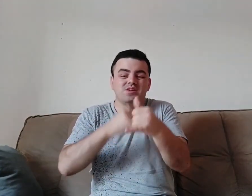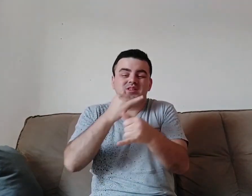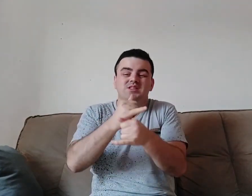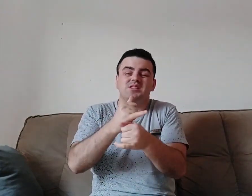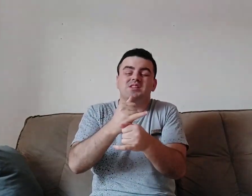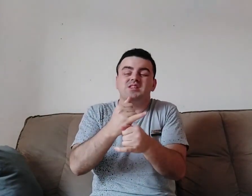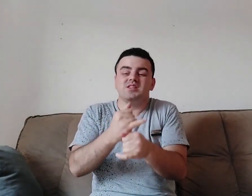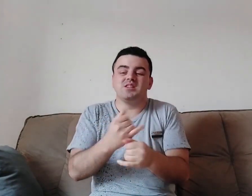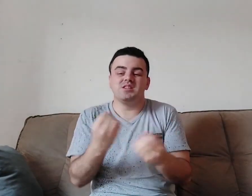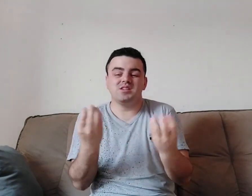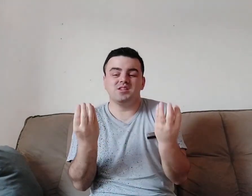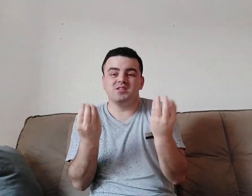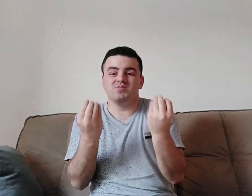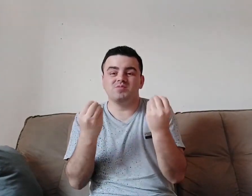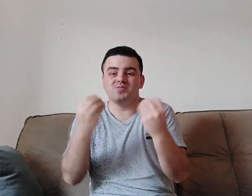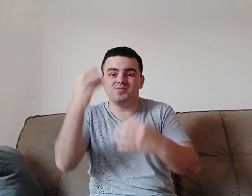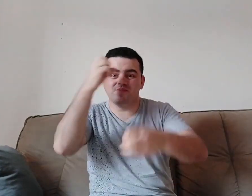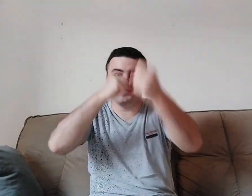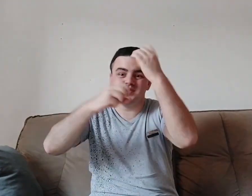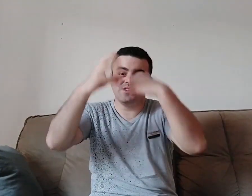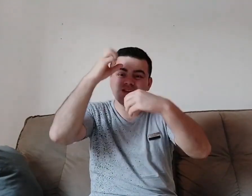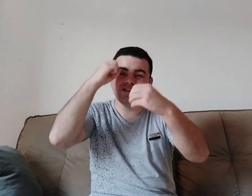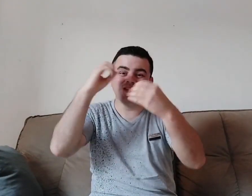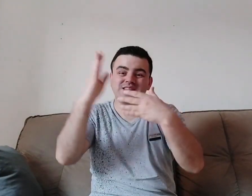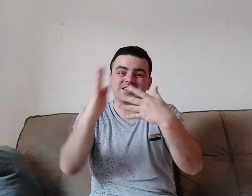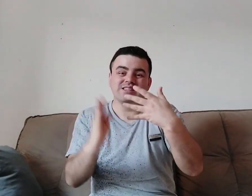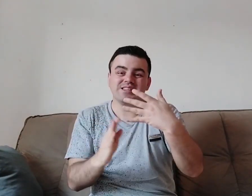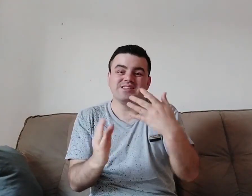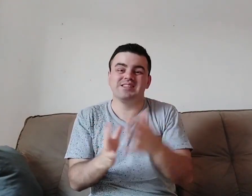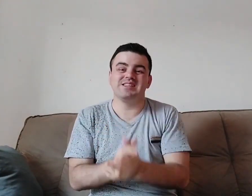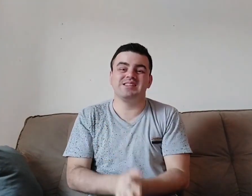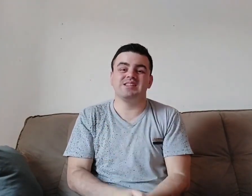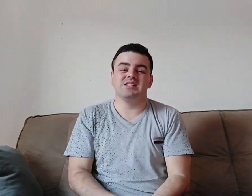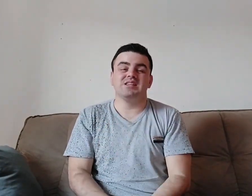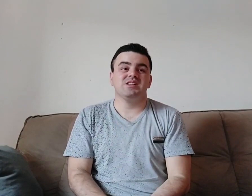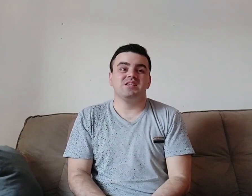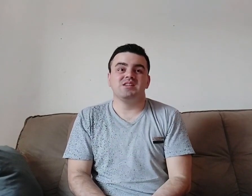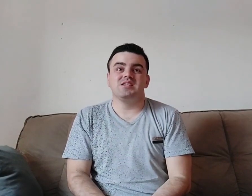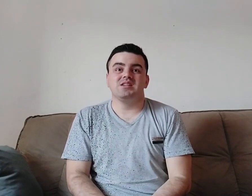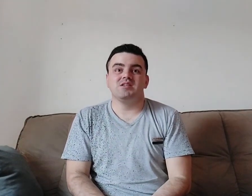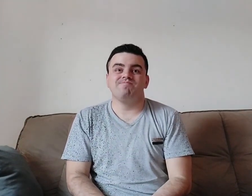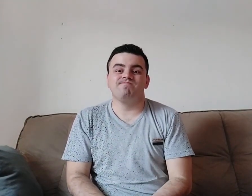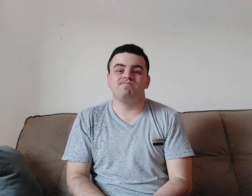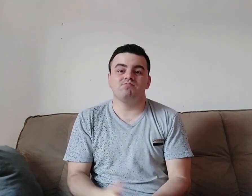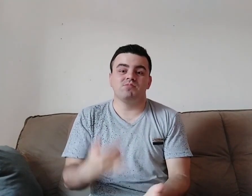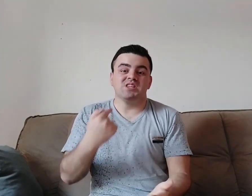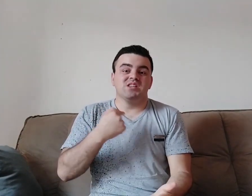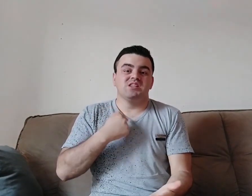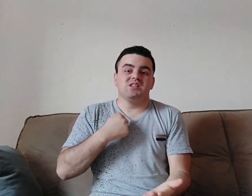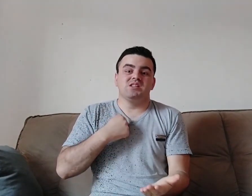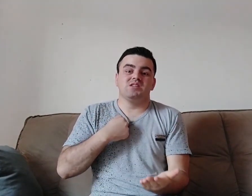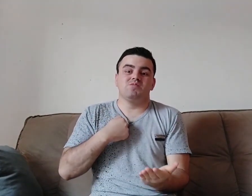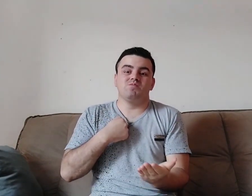sinais, mas eu não conseguia entender. Também eu tentava aprender pela internet e nada.